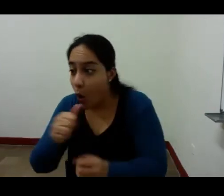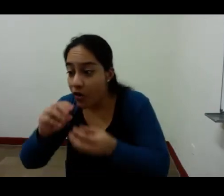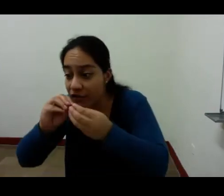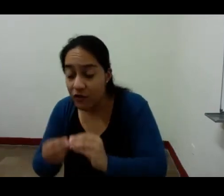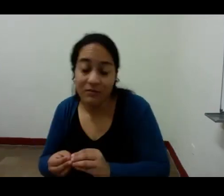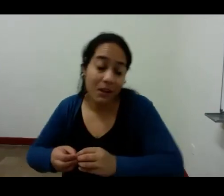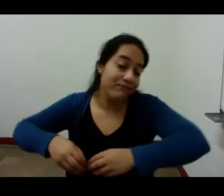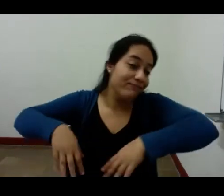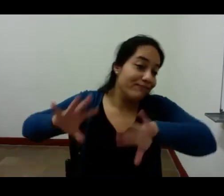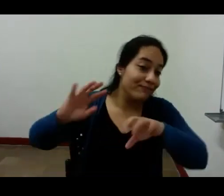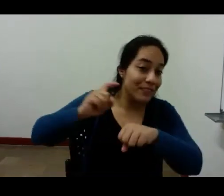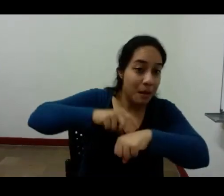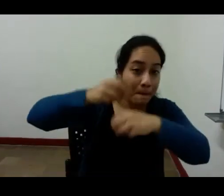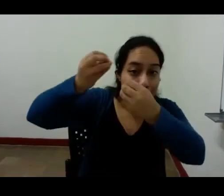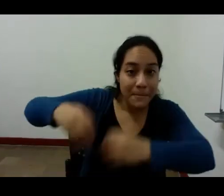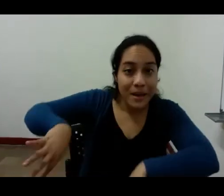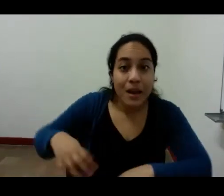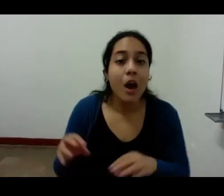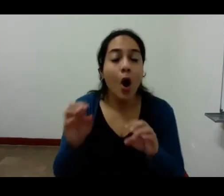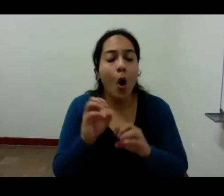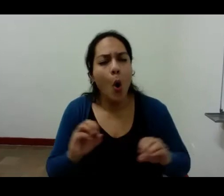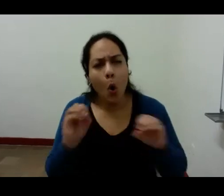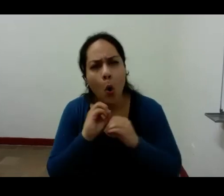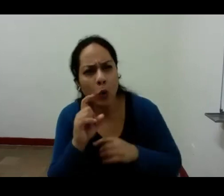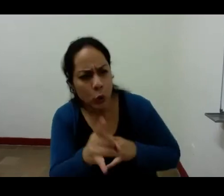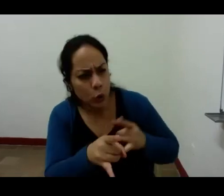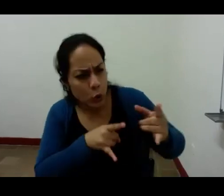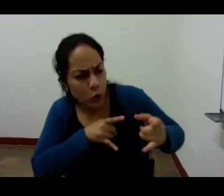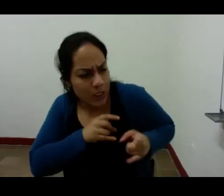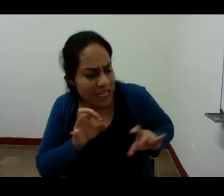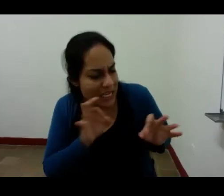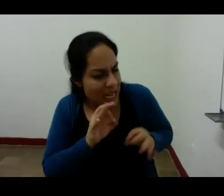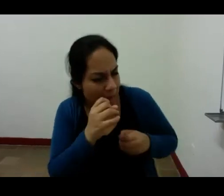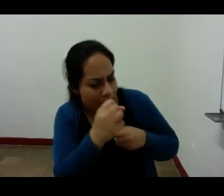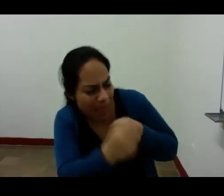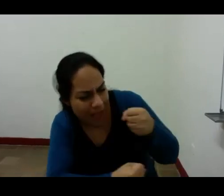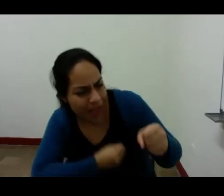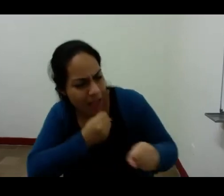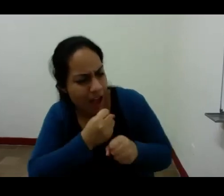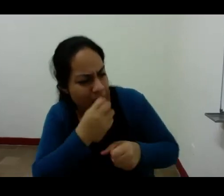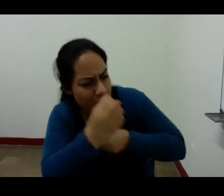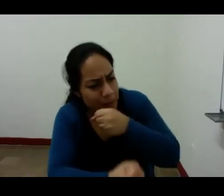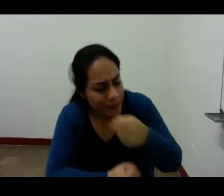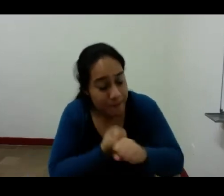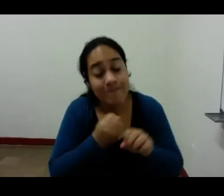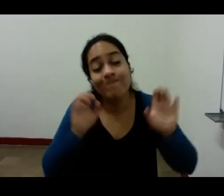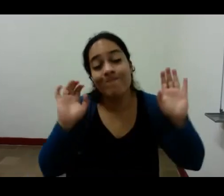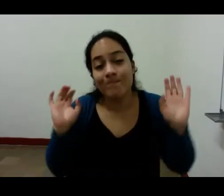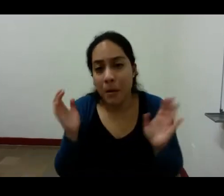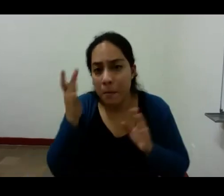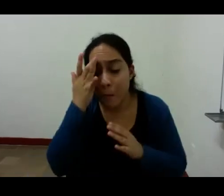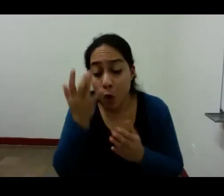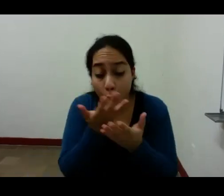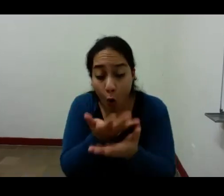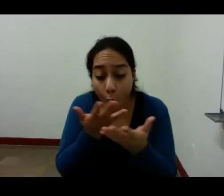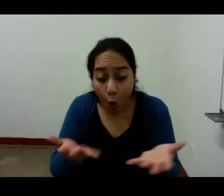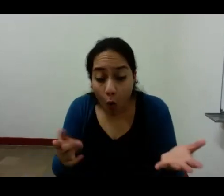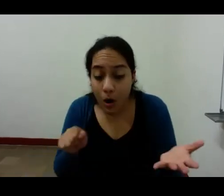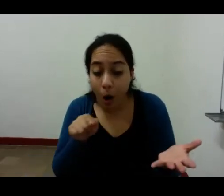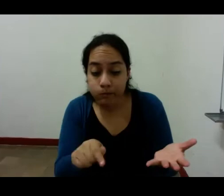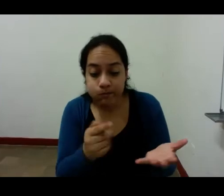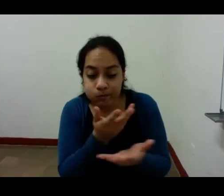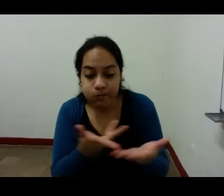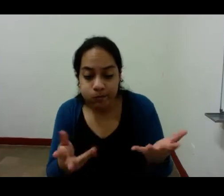sentirte de otra manera sin lugar de alma porque las cosas son como nosotros las